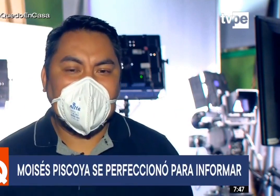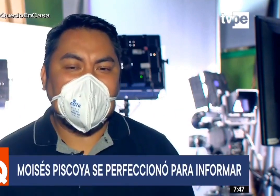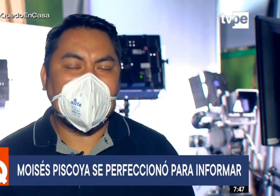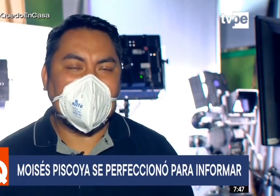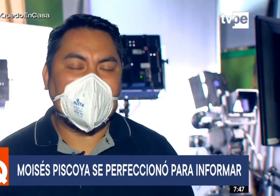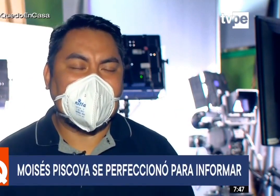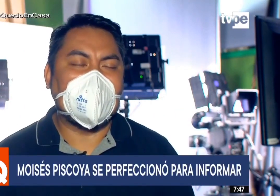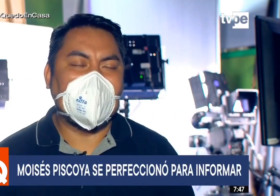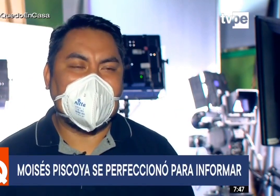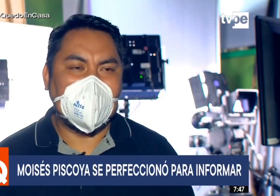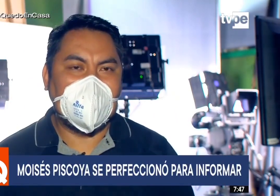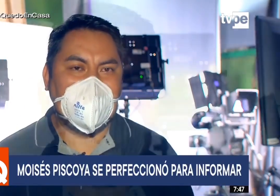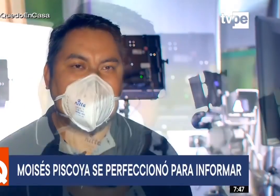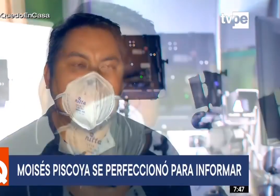un poco de tristeza.